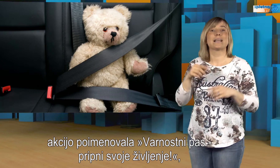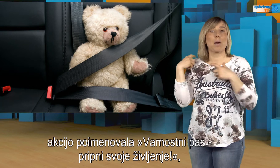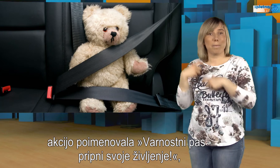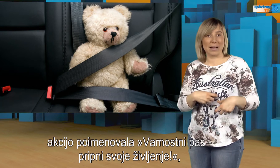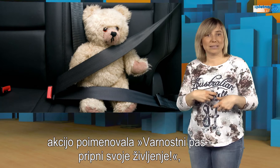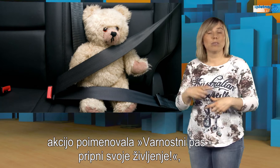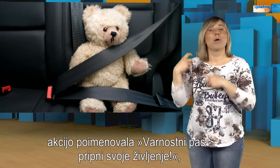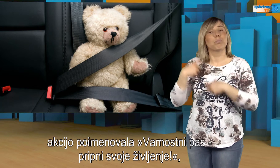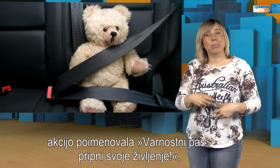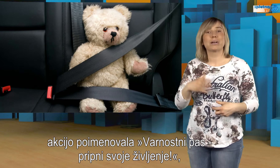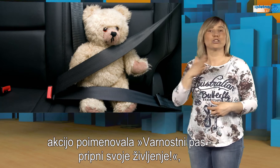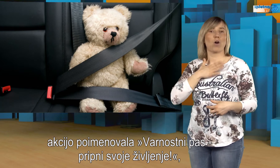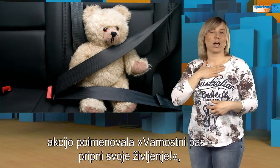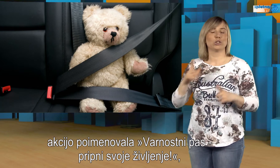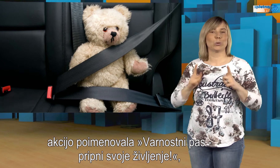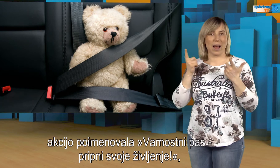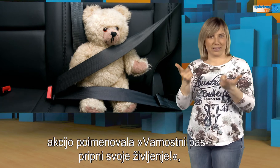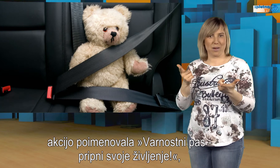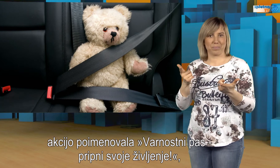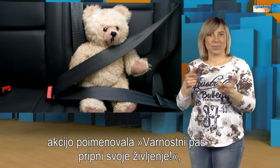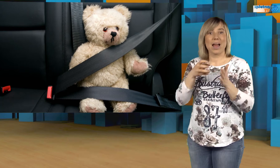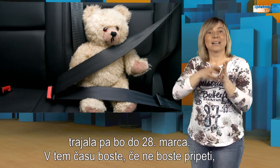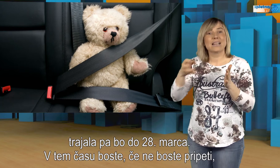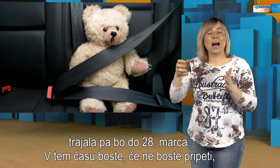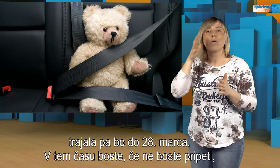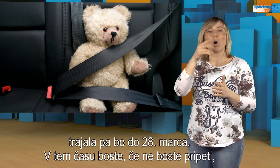pripni svoje življenje, trajala pa bo do 28. marca.